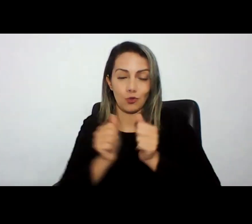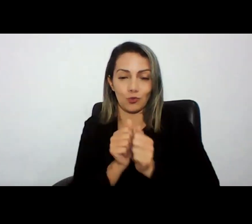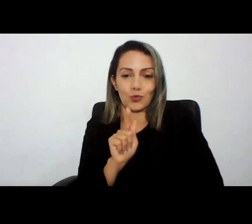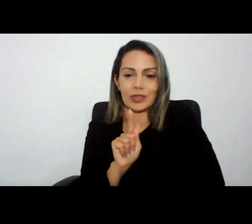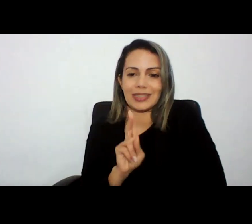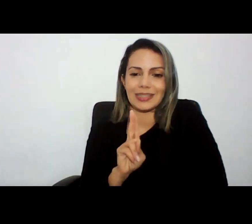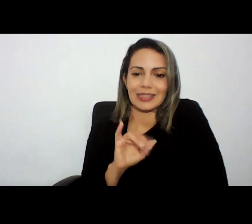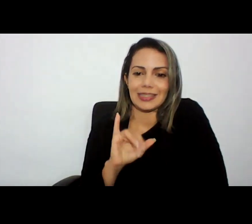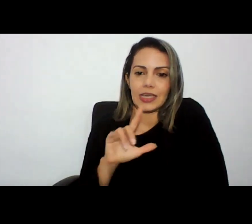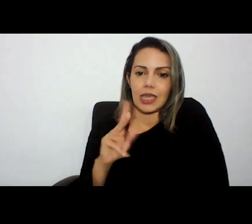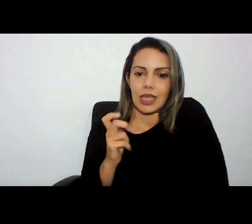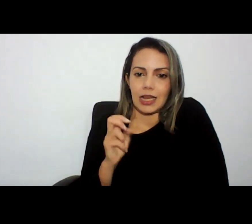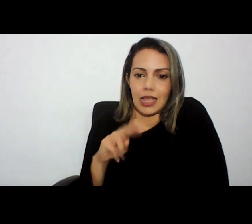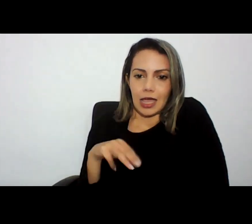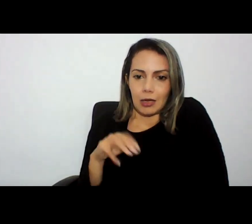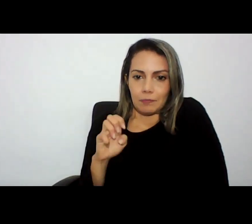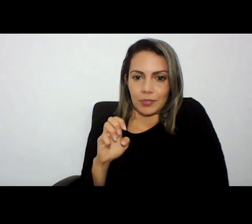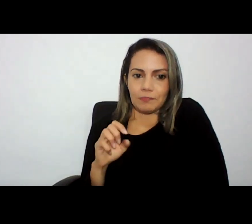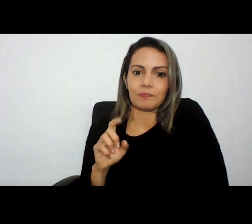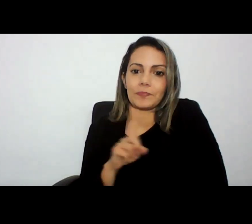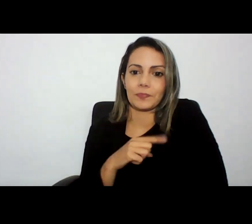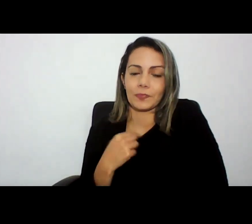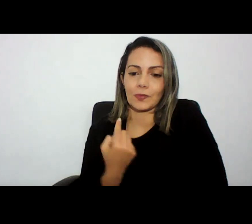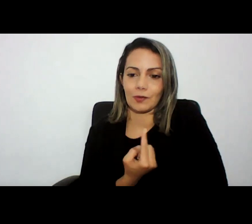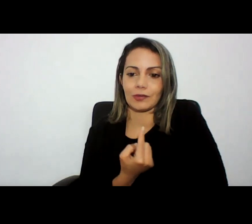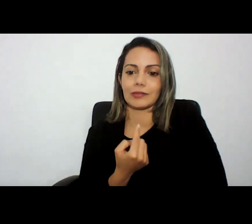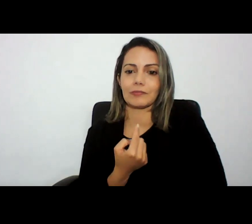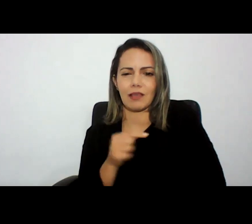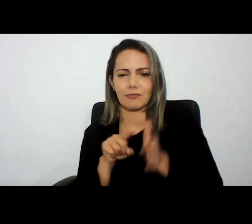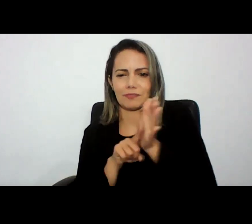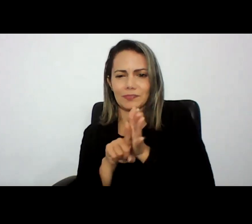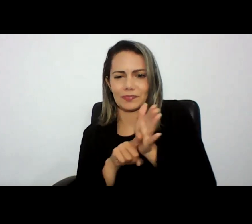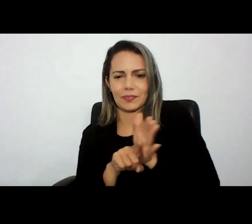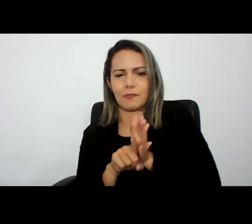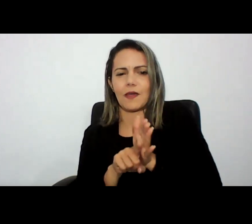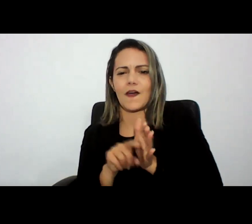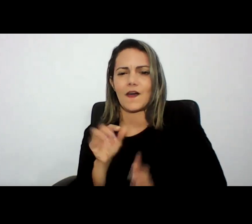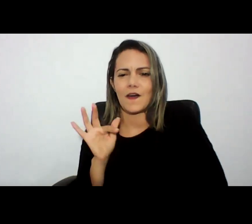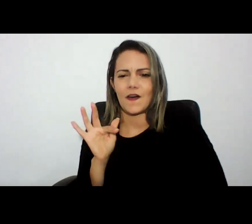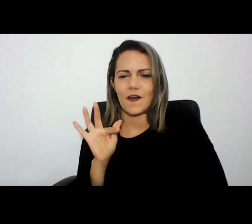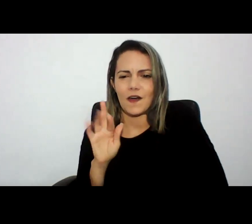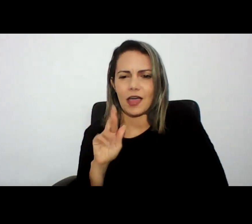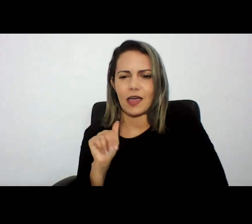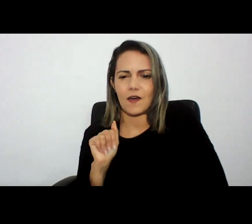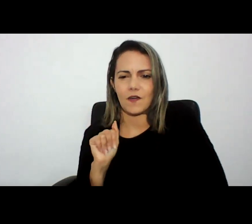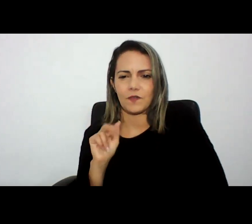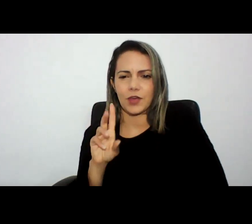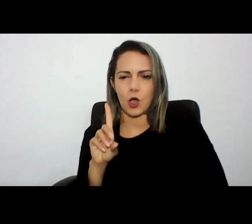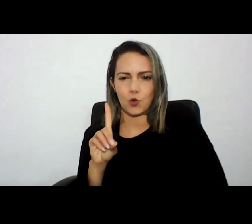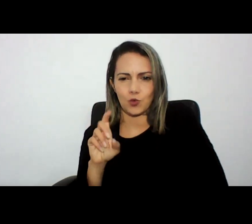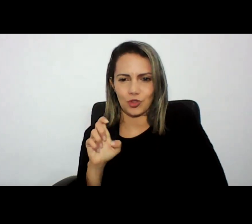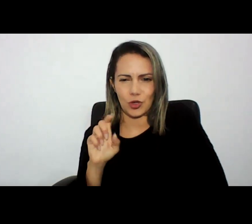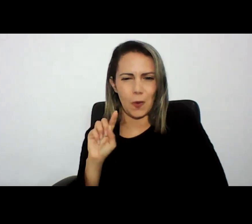investigando uma fraude que já passava da casa do milhão de reais ela estava atingindo um clube desportivo